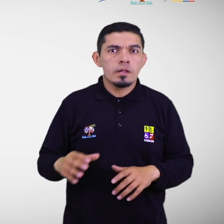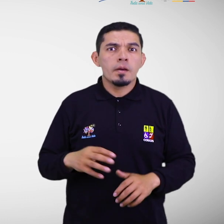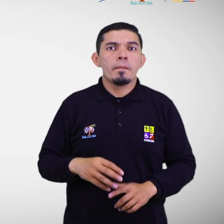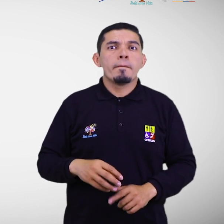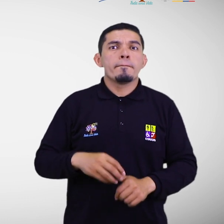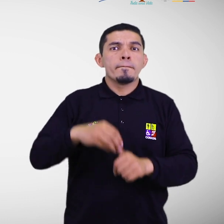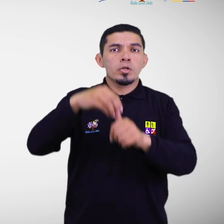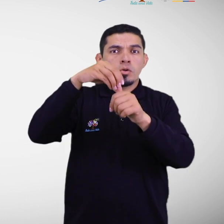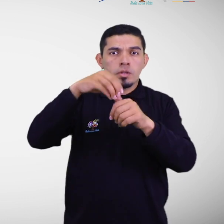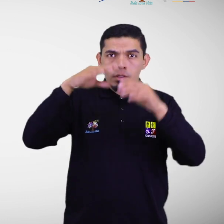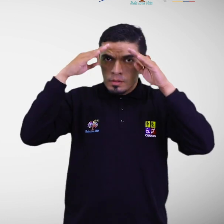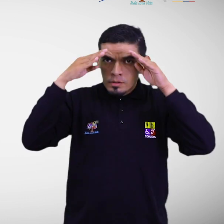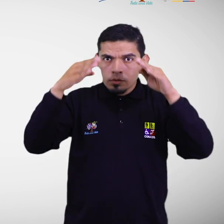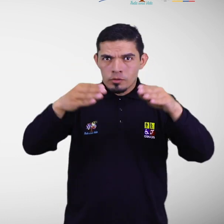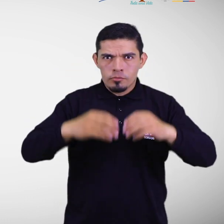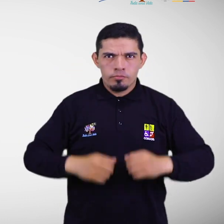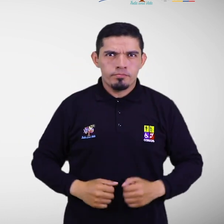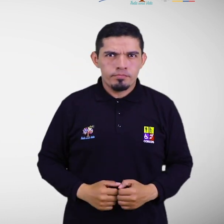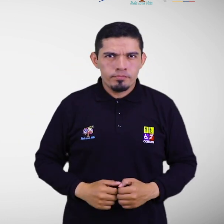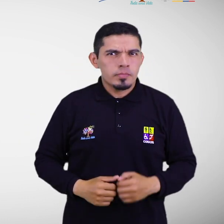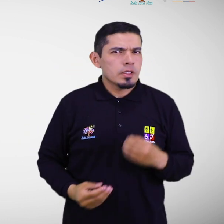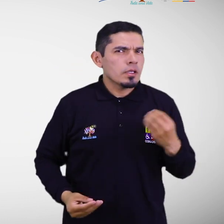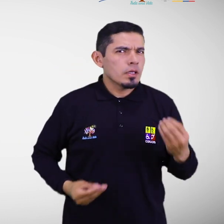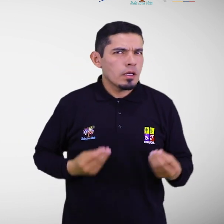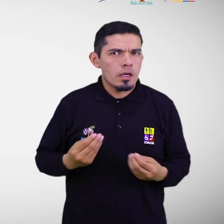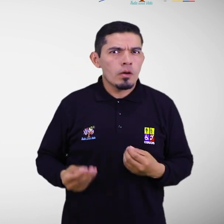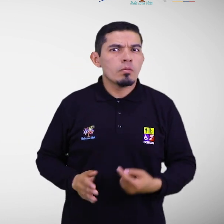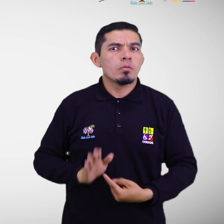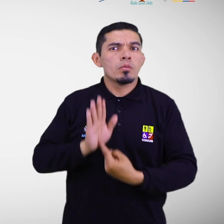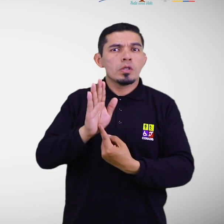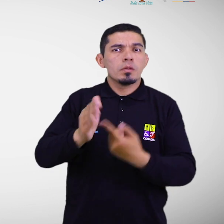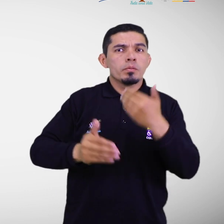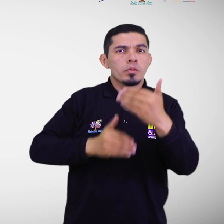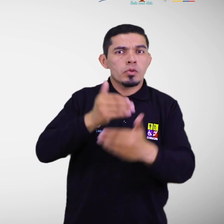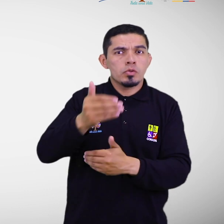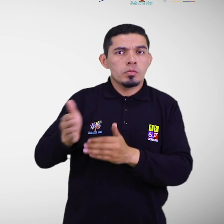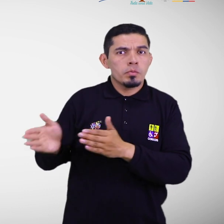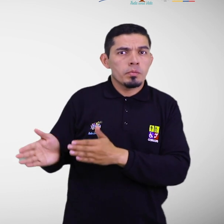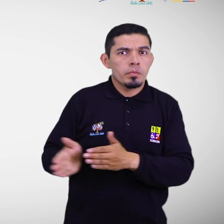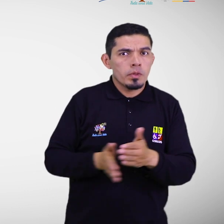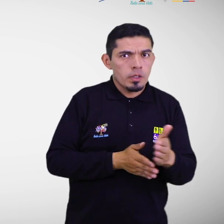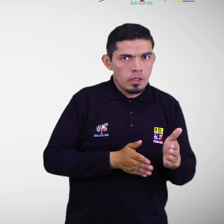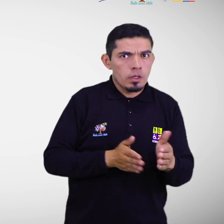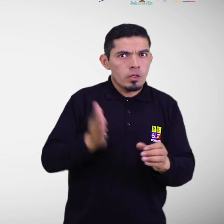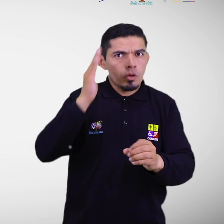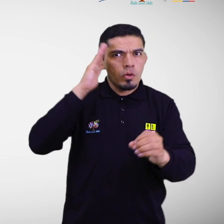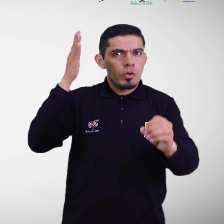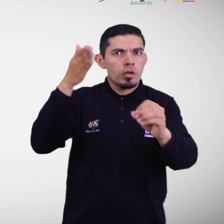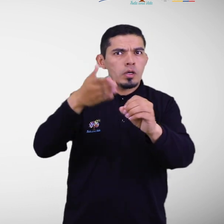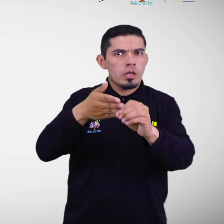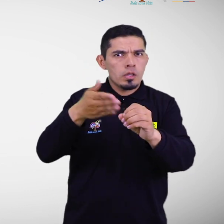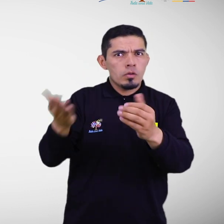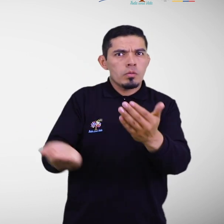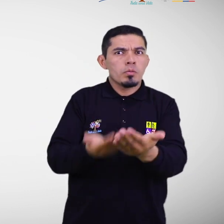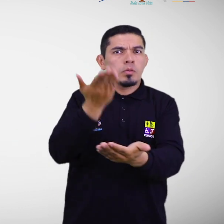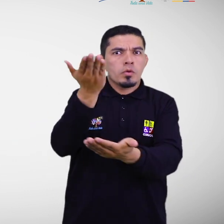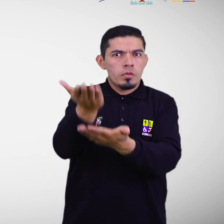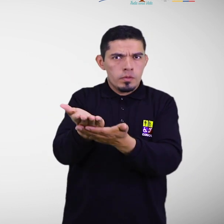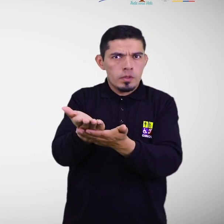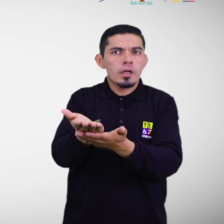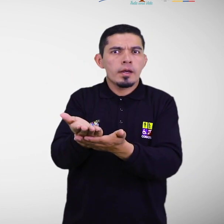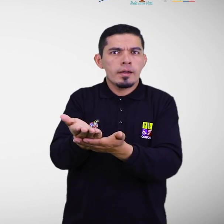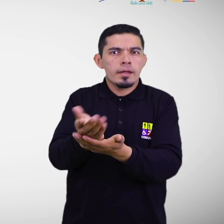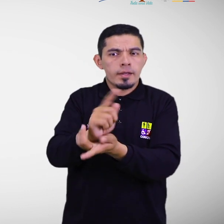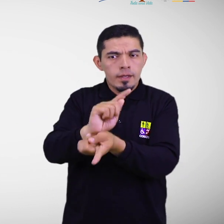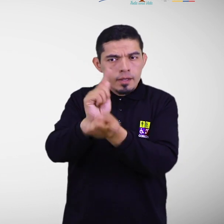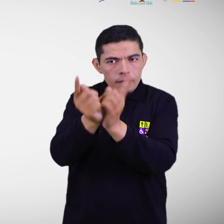intervención. Esta acción permite establecer procesos de planificación con un enfoque prospectivo y correctivo donde se pueda